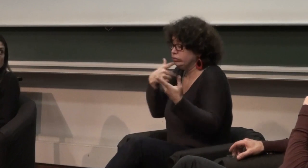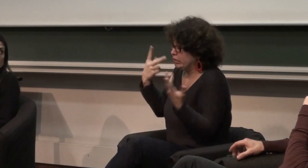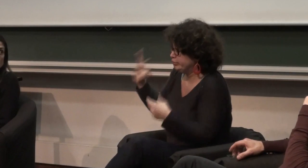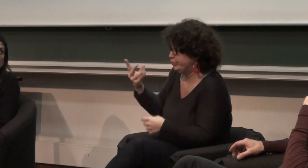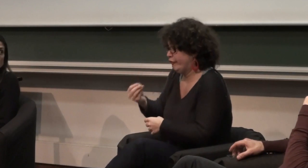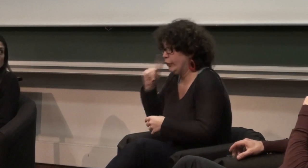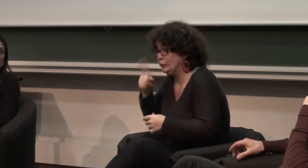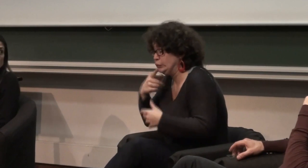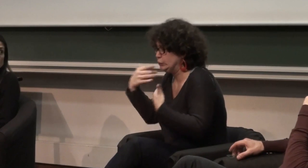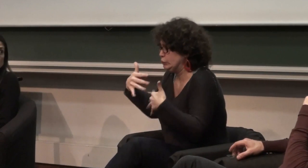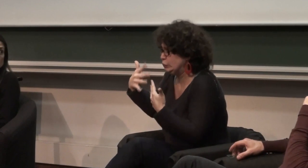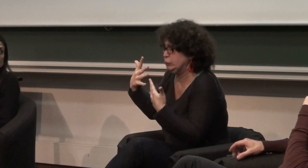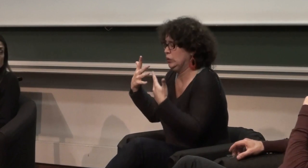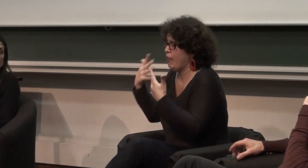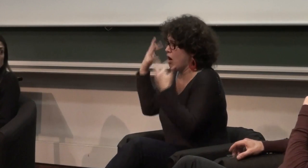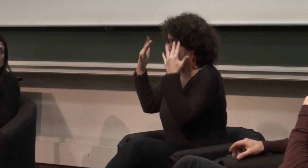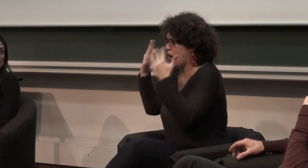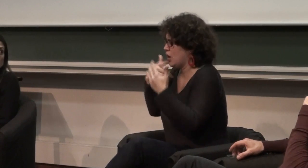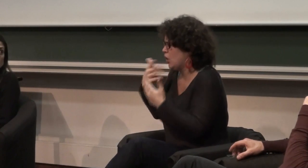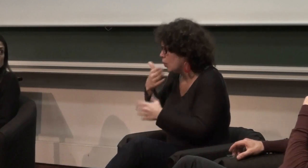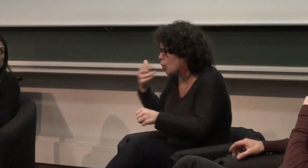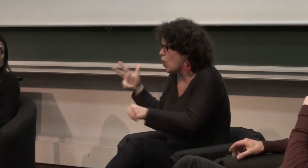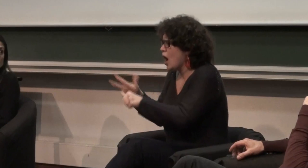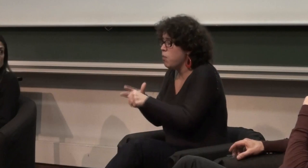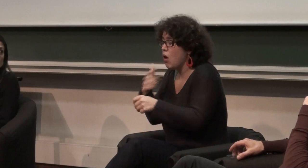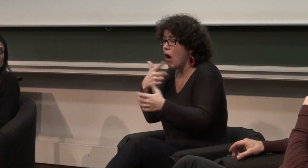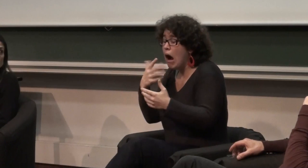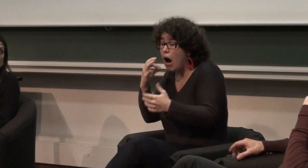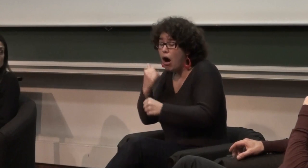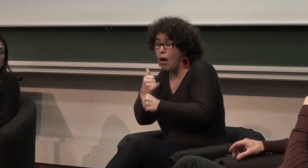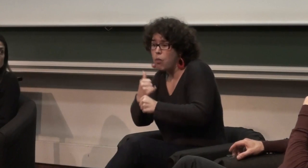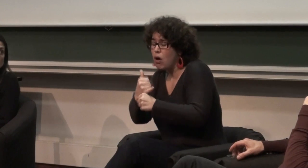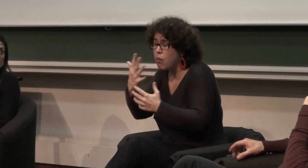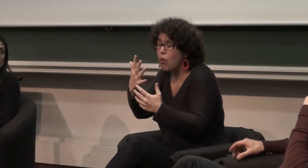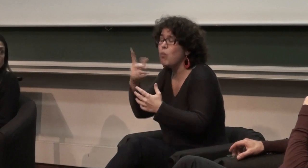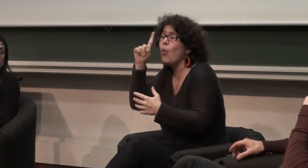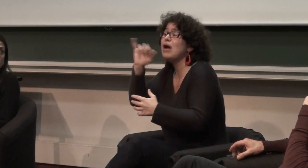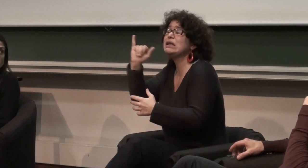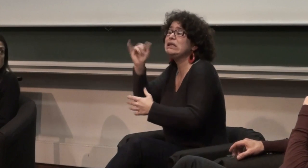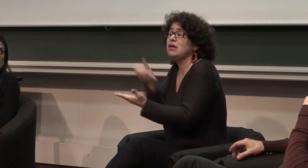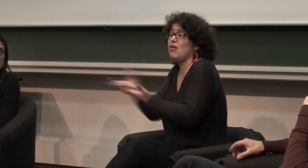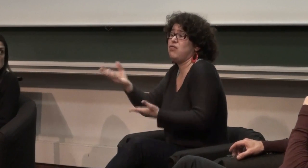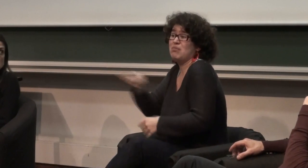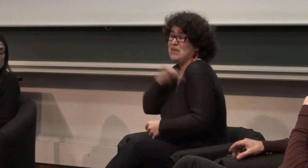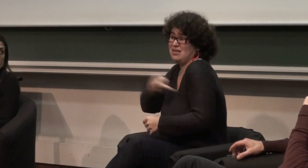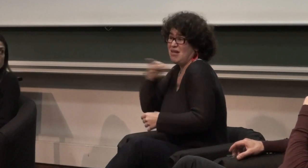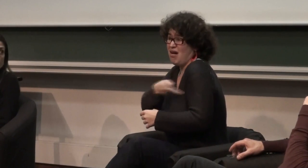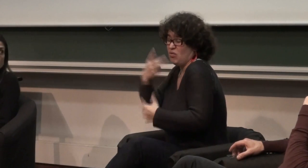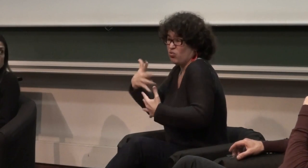médecin qu'est-ce qu va lui proposer il va lui dire oh là là vous avez un enfant sourd il faudrait l'implanter donc cette jeune femme elle va